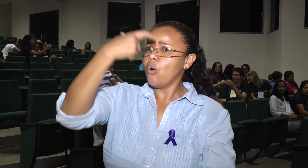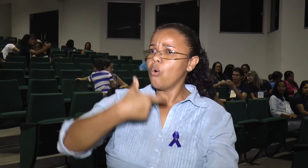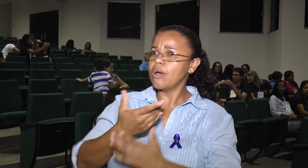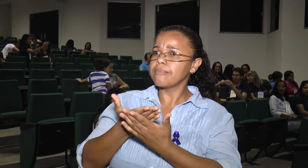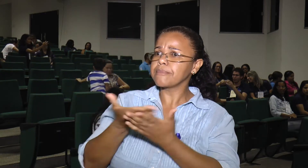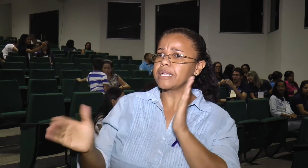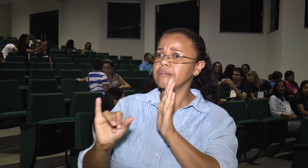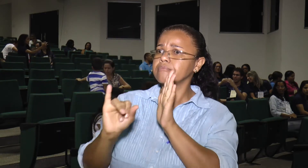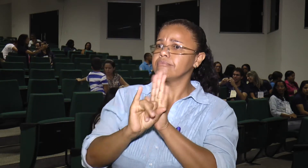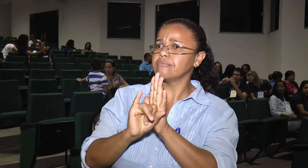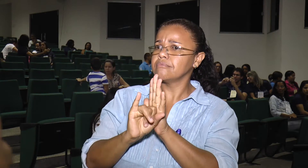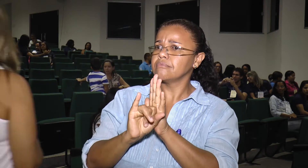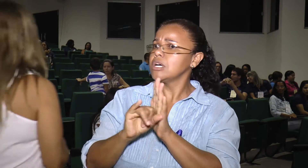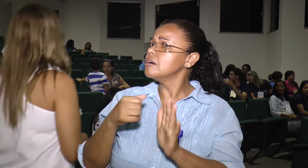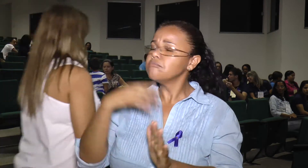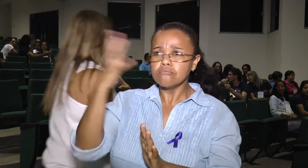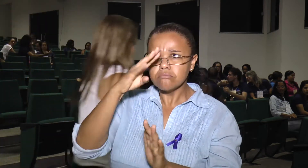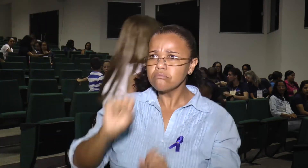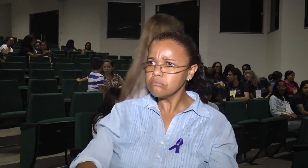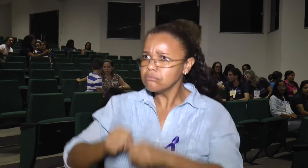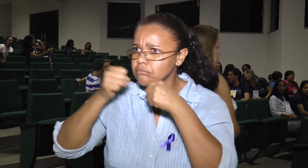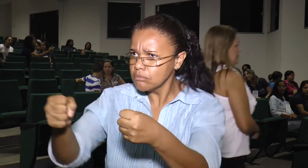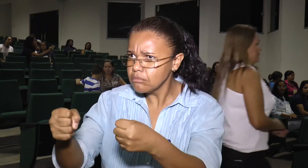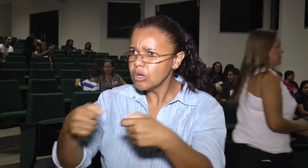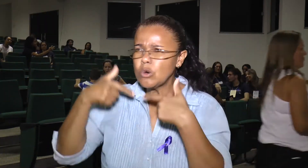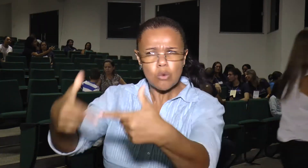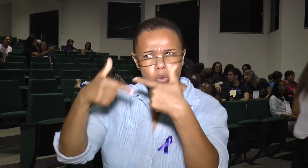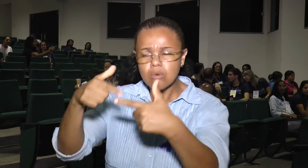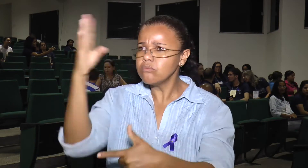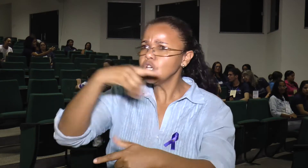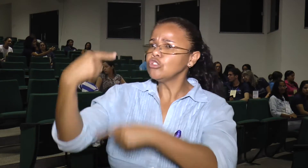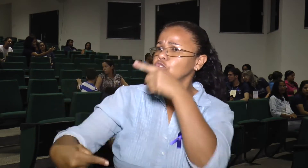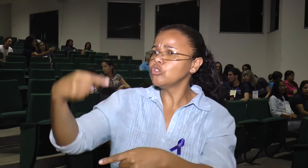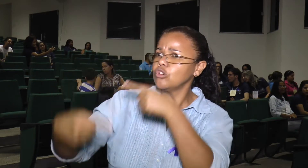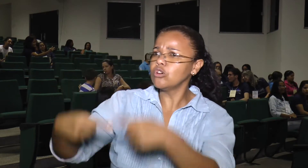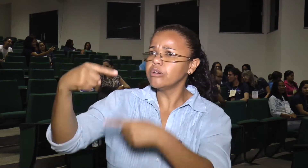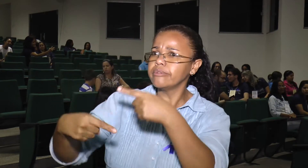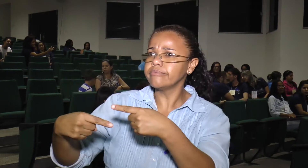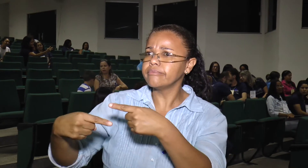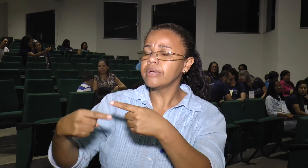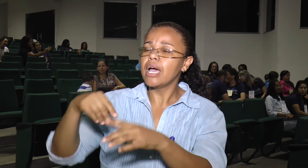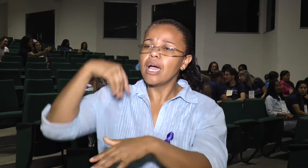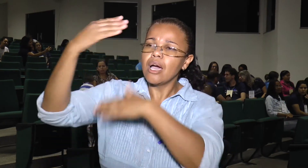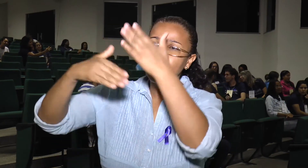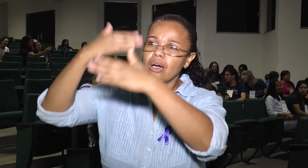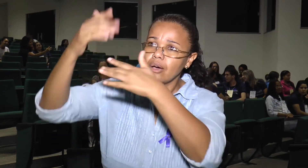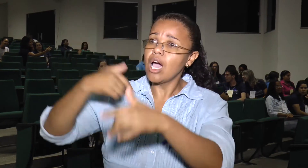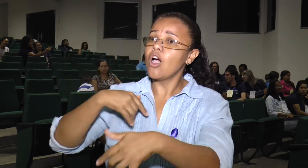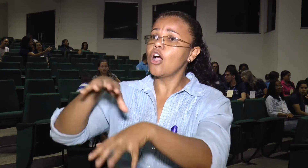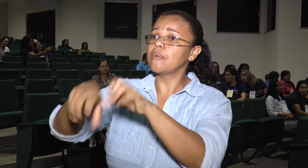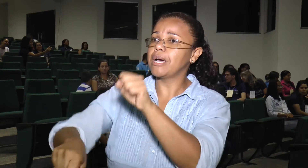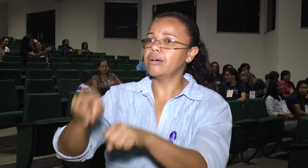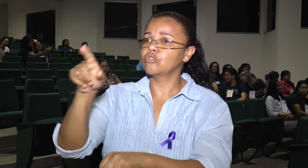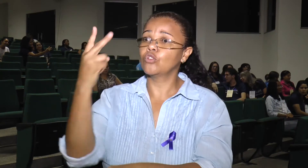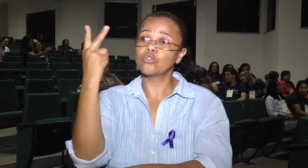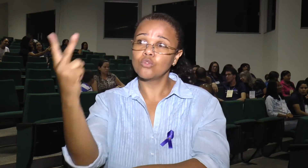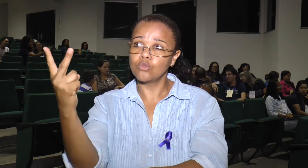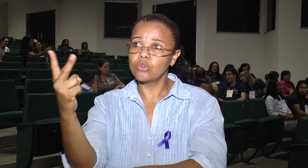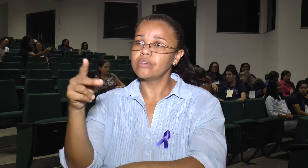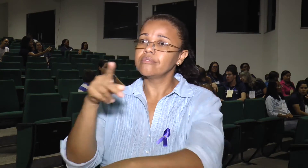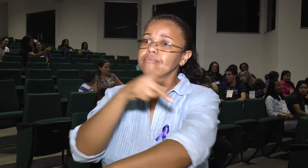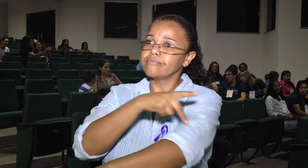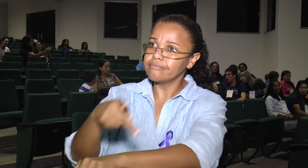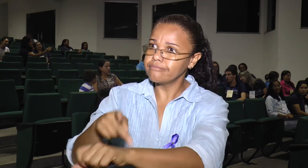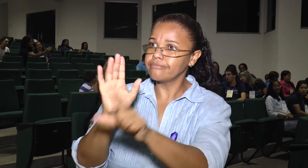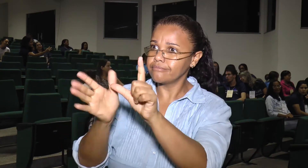anos Eu sofri muito a perda da minha identidade Por isso que a minha luta hoje nessa discussão Porque eu tenho